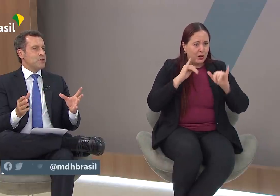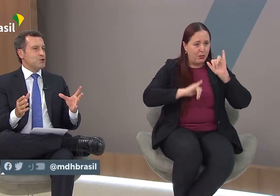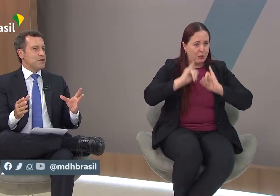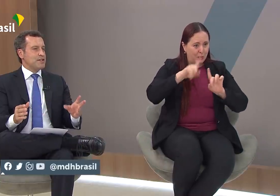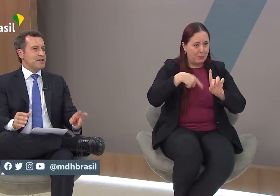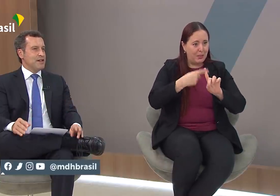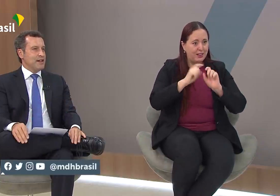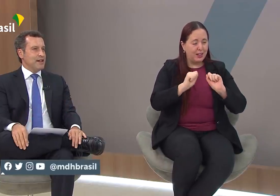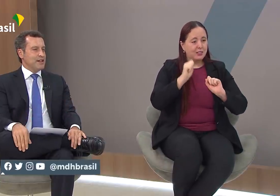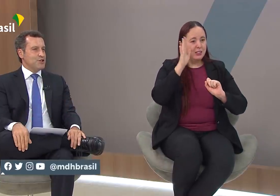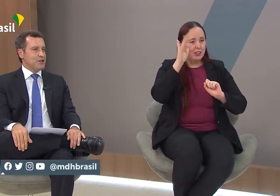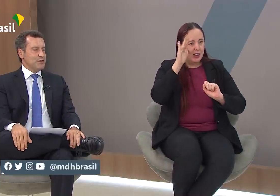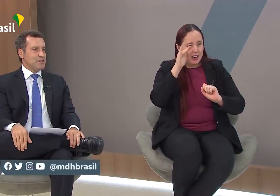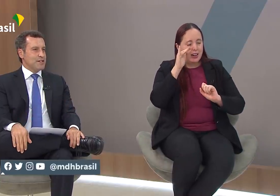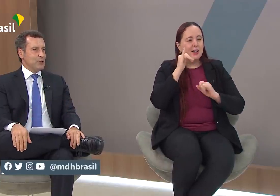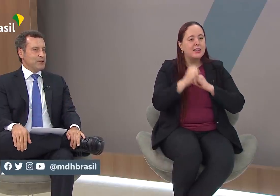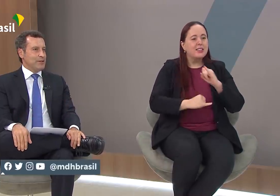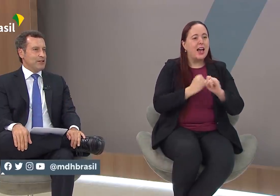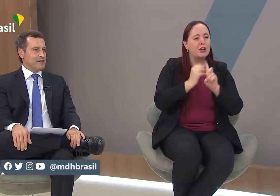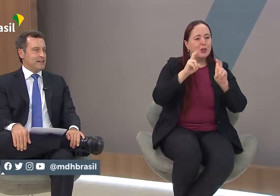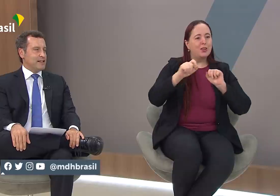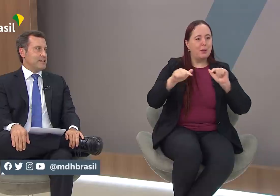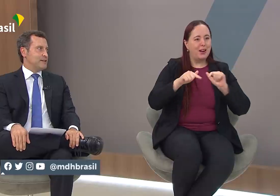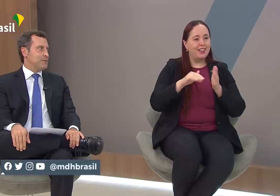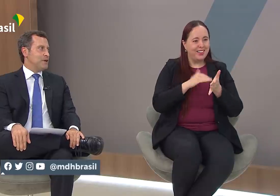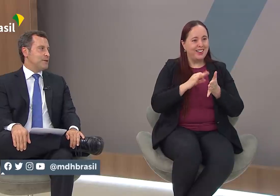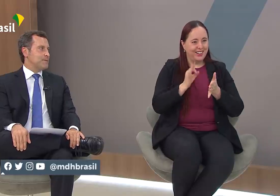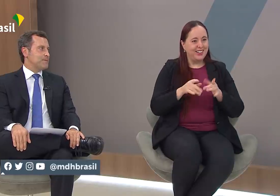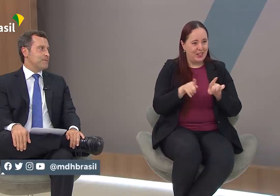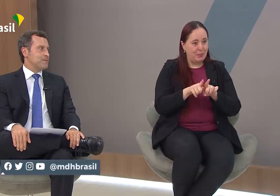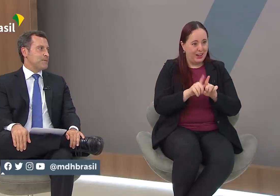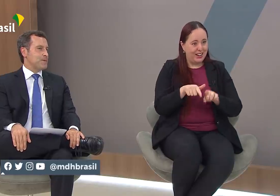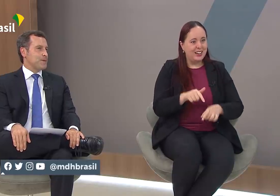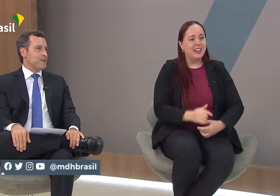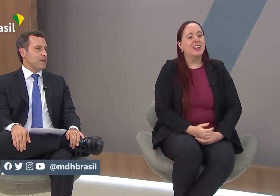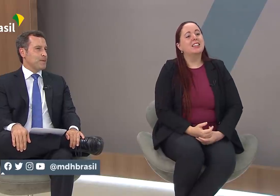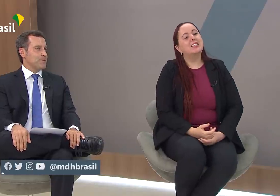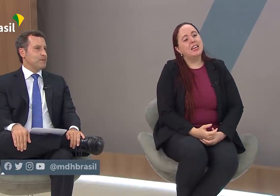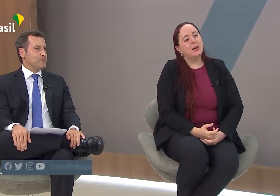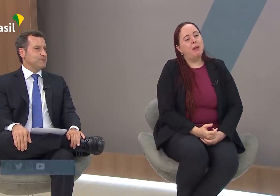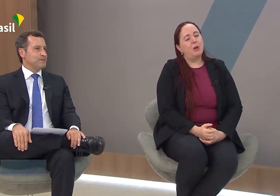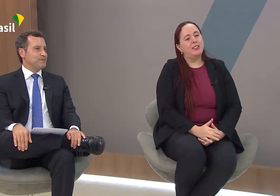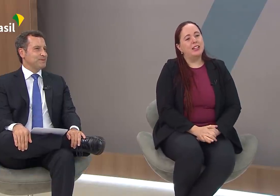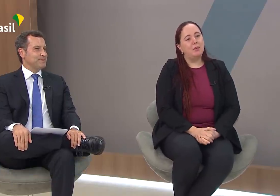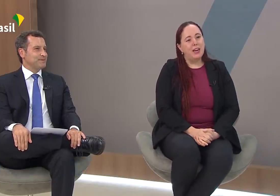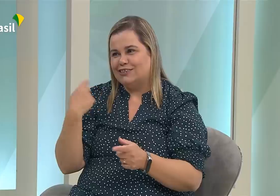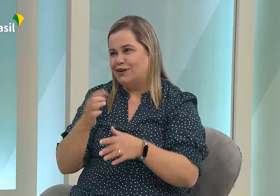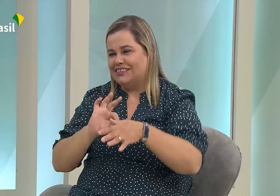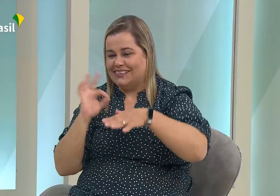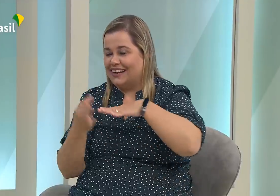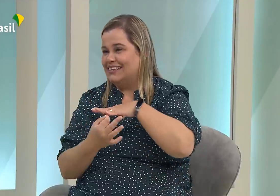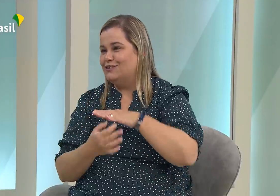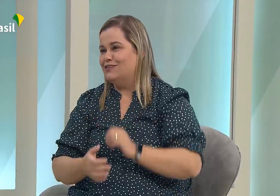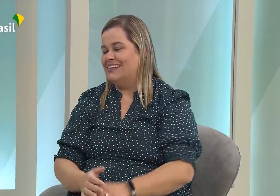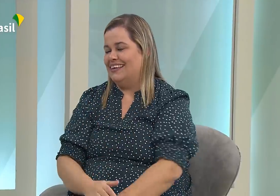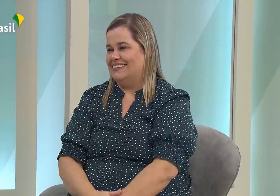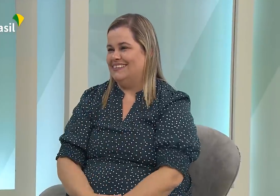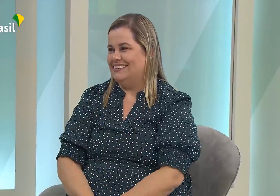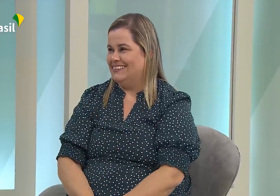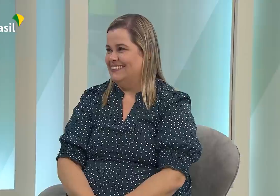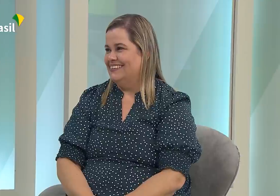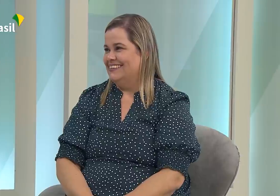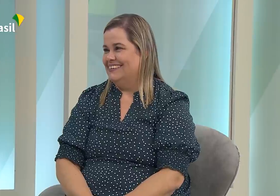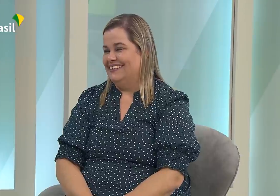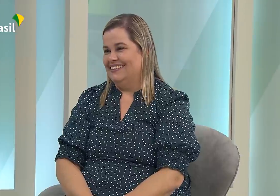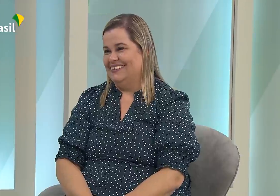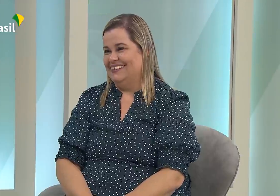informações relativas ao trabalho da secretaria também. Sim, Paula, exatamente. Convido a todos a